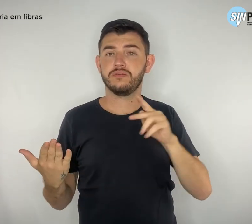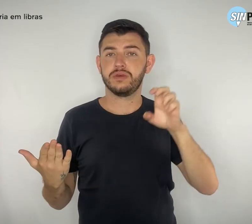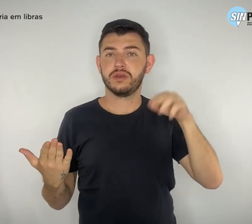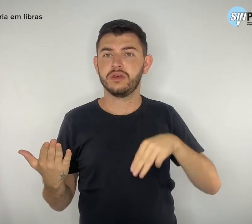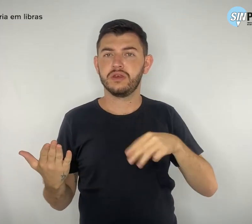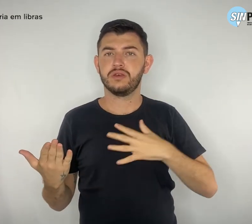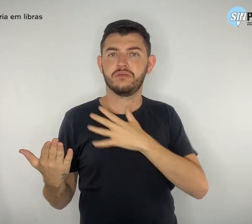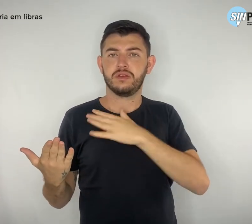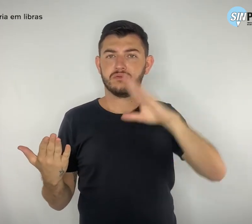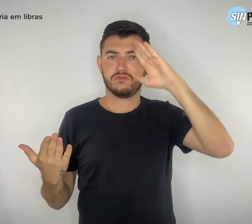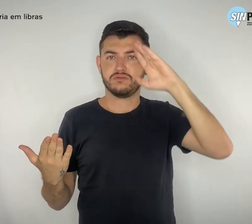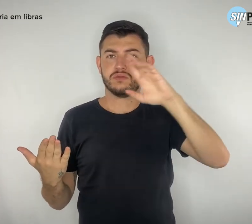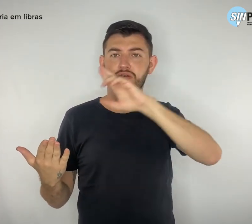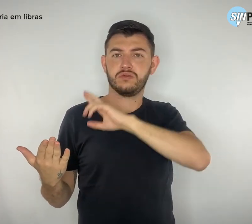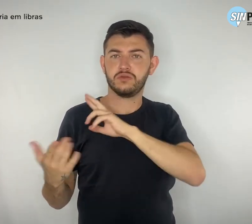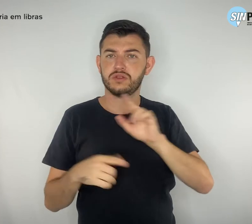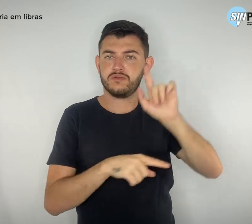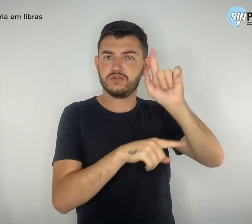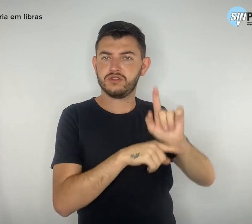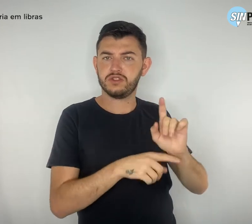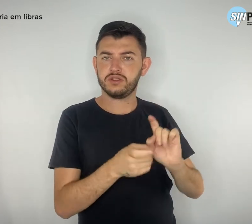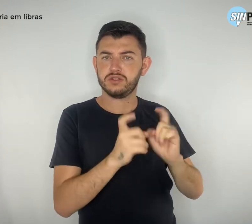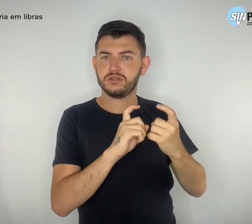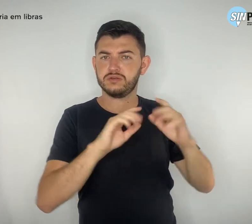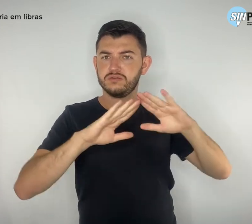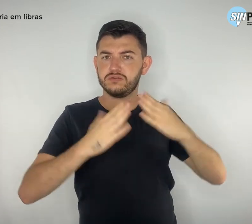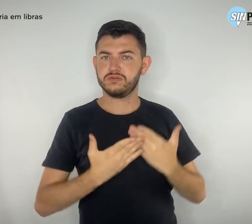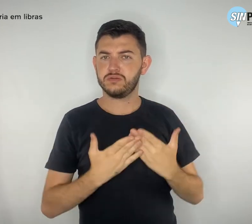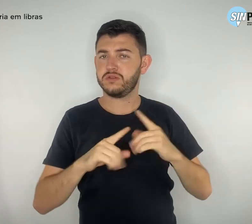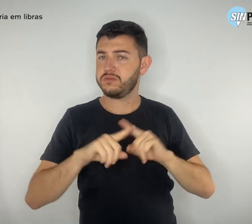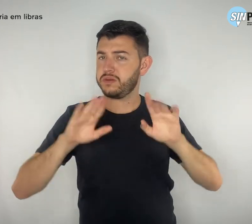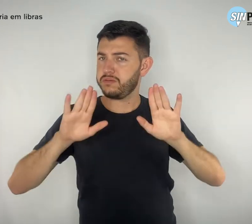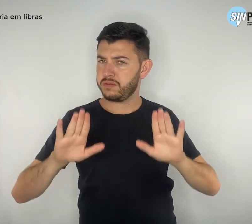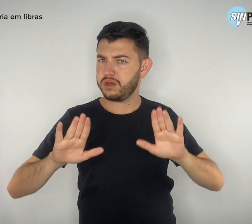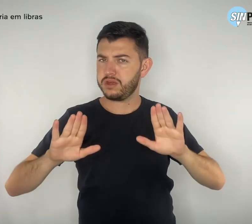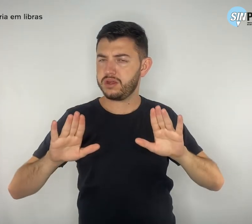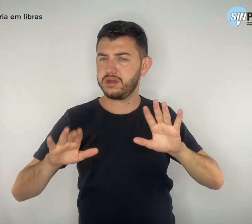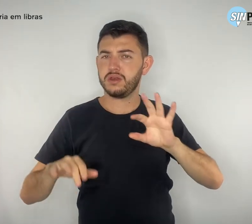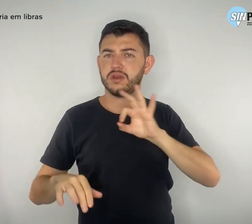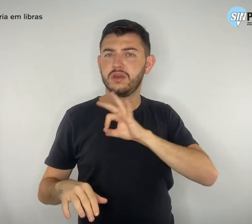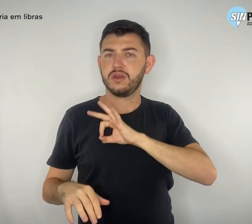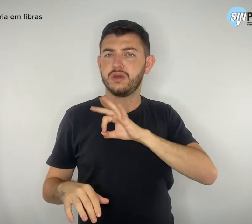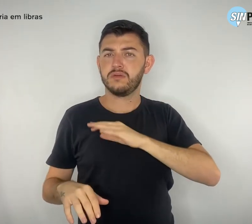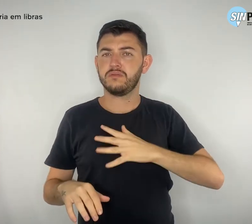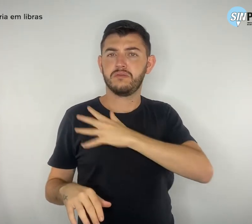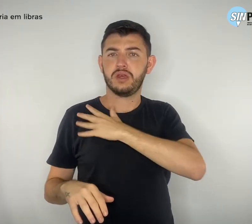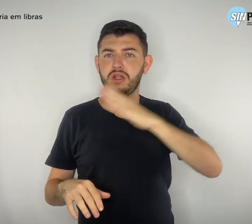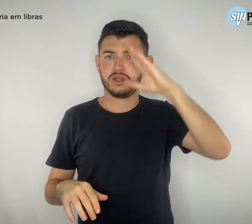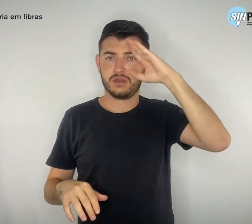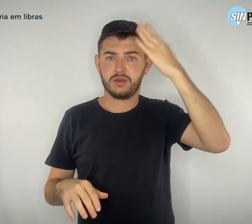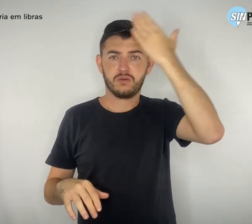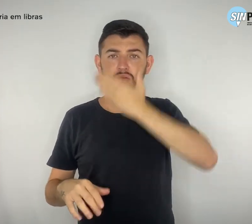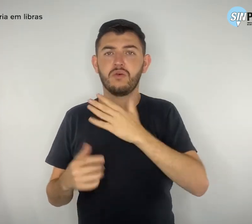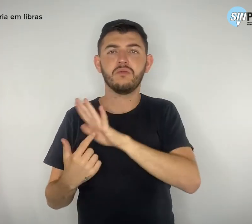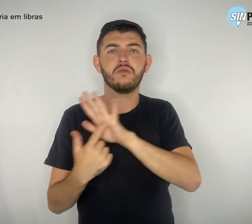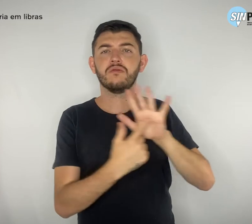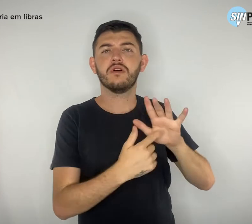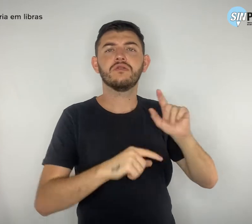As gestões militarizadas têm comprovado que, pedagogicamente, são um fracasso